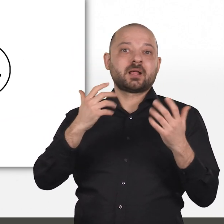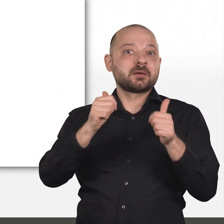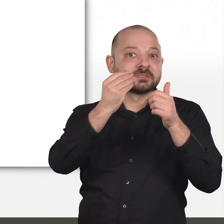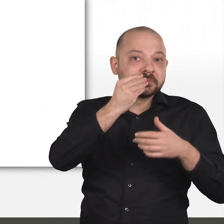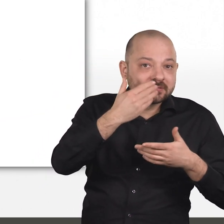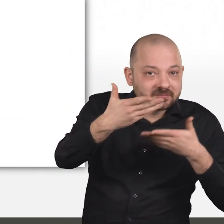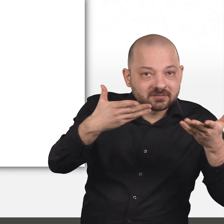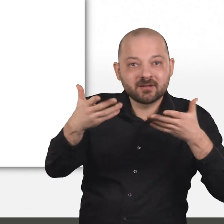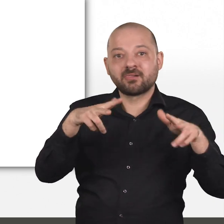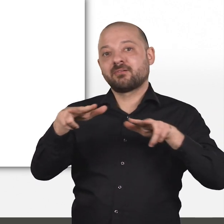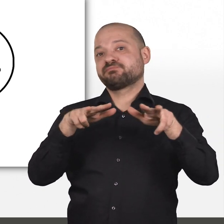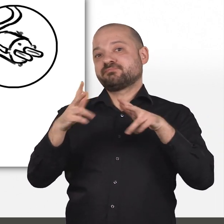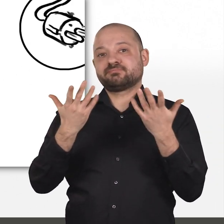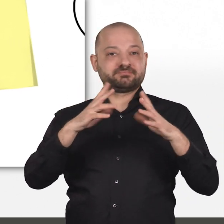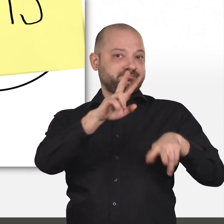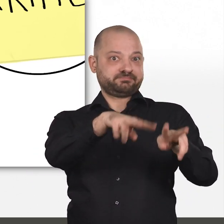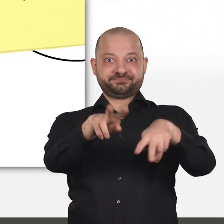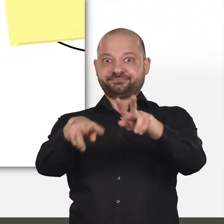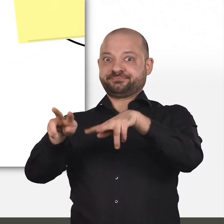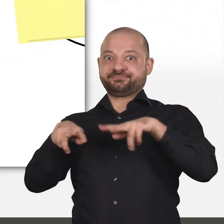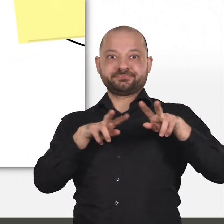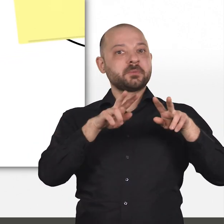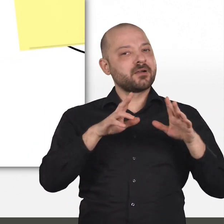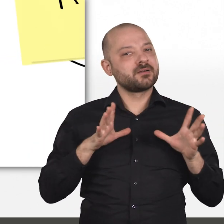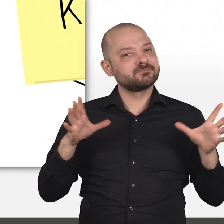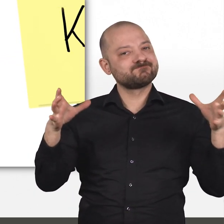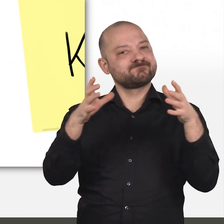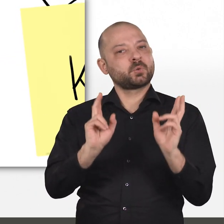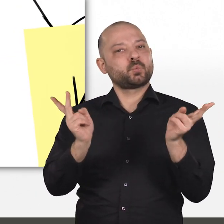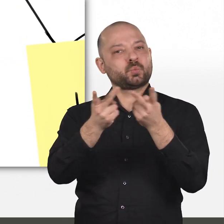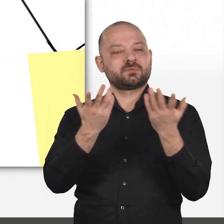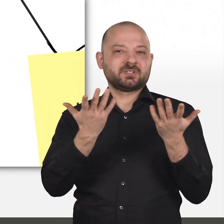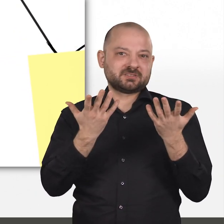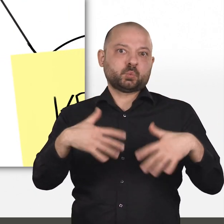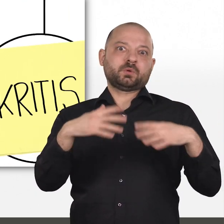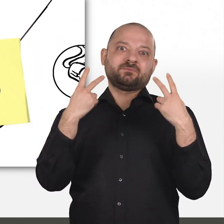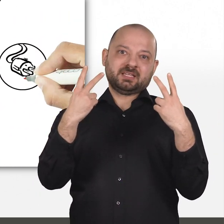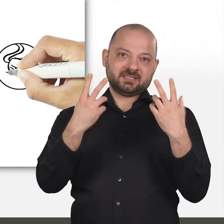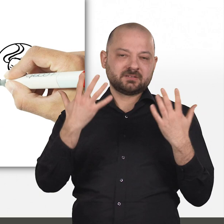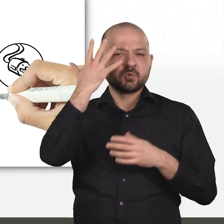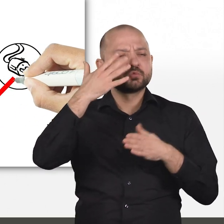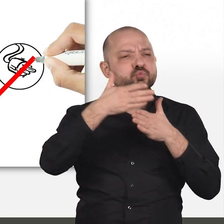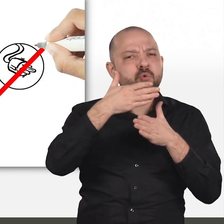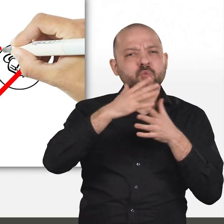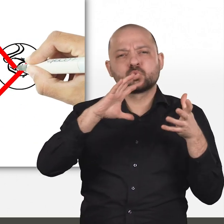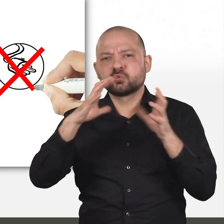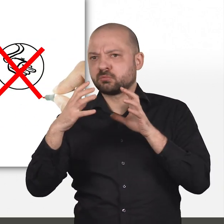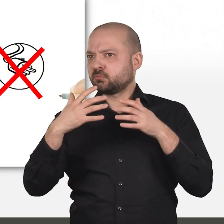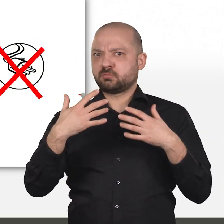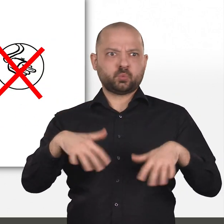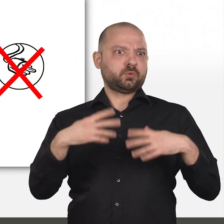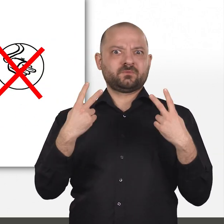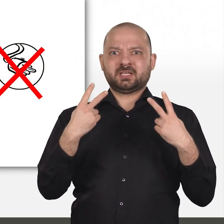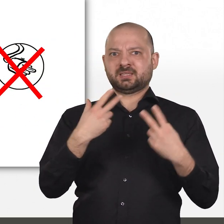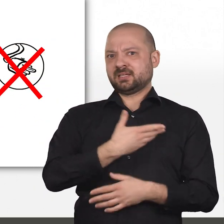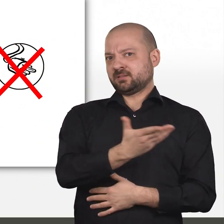So unterschiedlich die kritischen Infrastrukturen auch sein mögen, ein Umstand eint sie. Kommt es zu Störungen, erkennt man